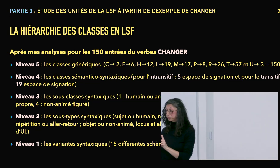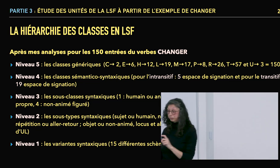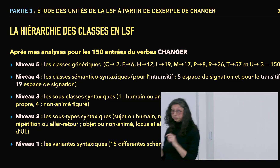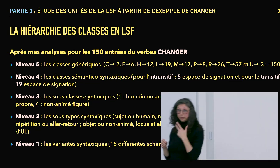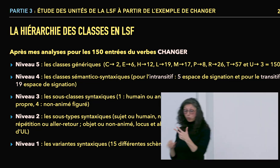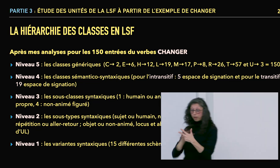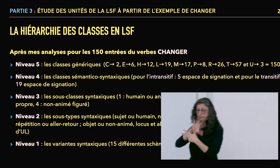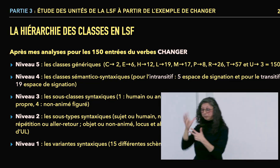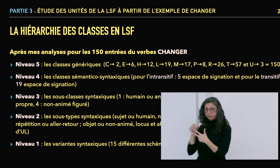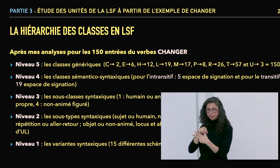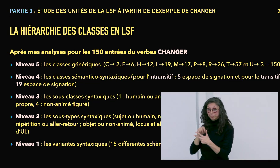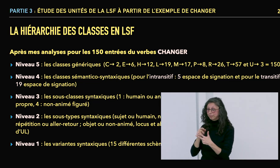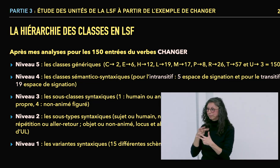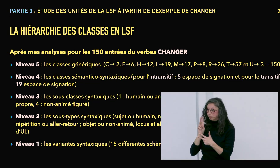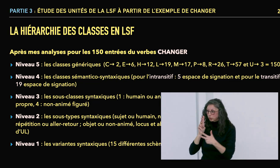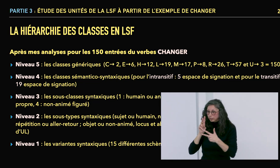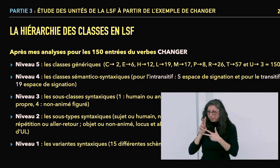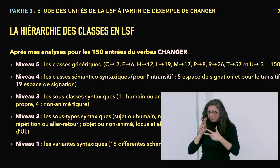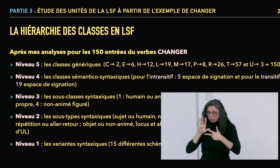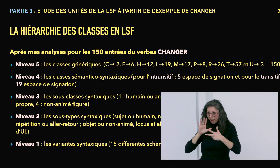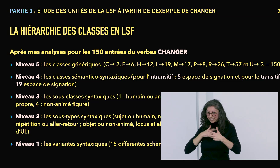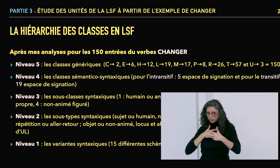et l'iconicité dégénérée, pardon,